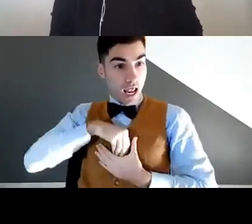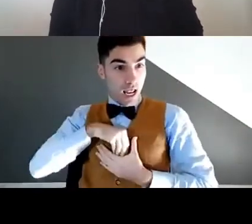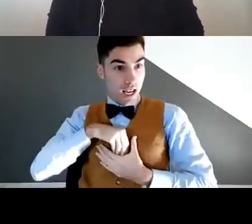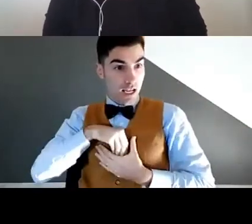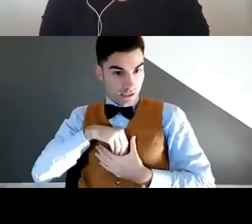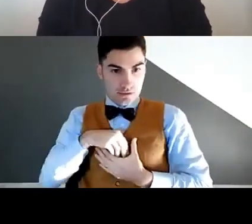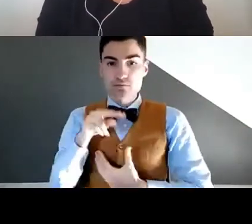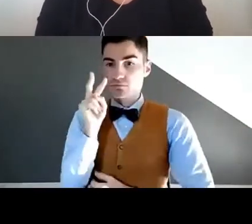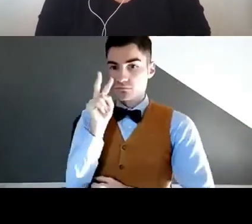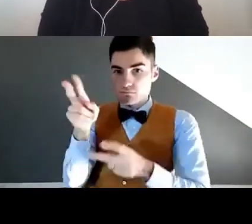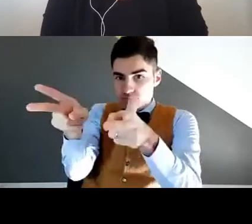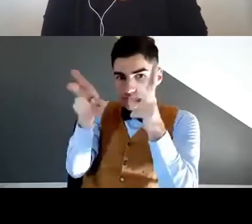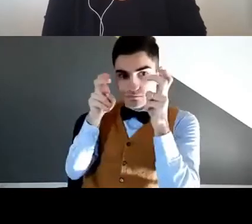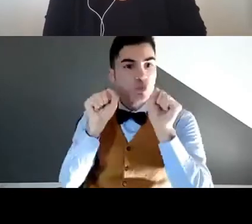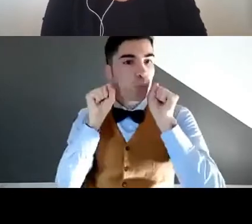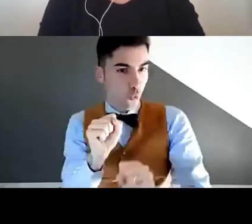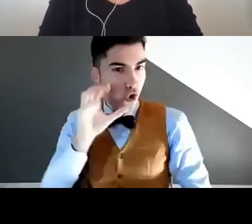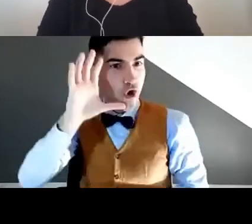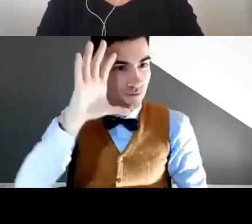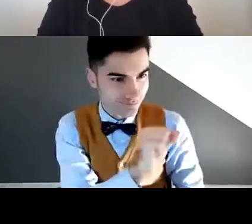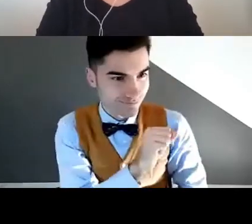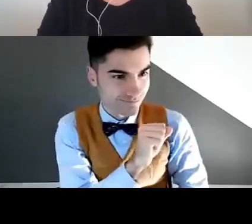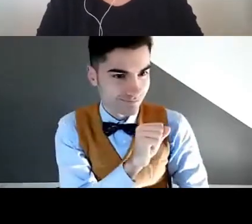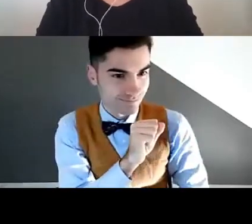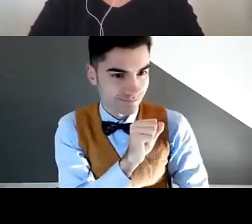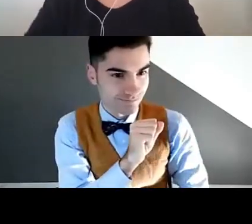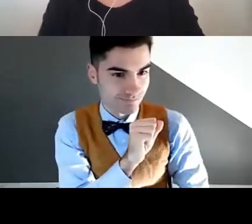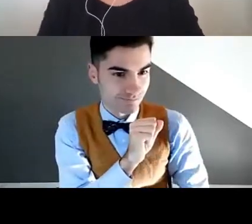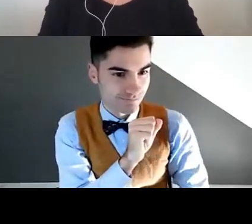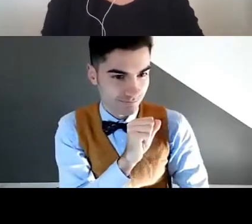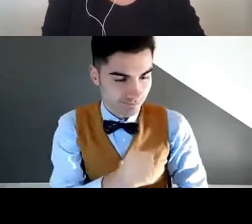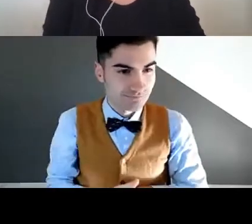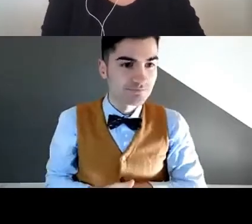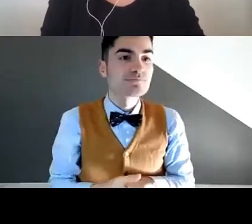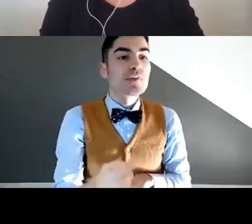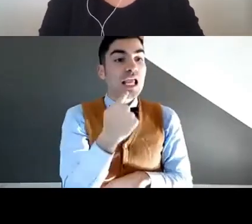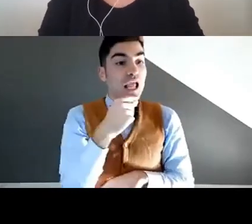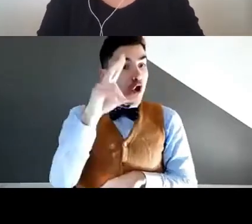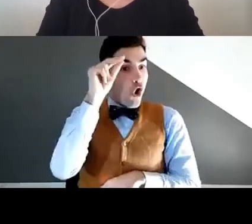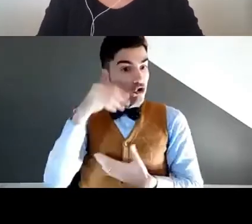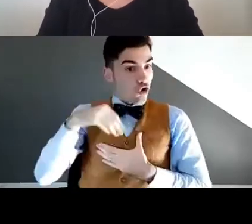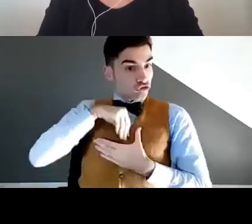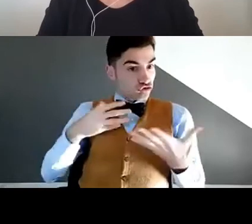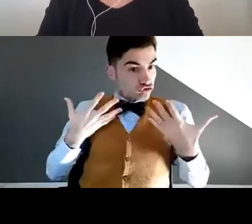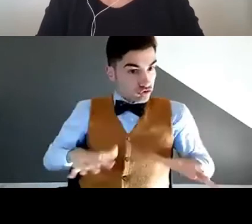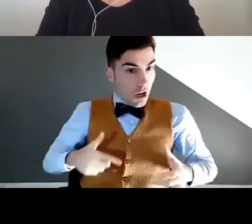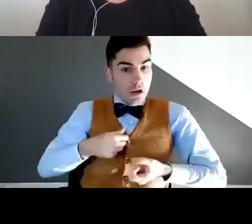Certo, è necessario avere già una competenza linguistica nella lingua dei segni per comprendere il visual vernacular.